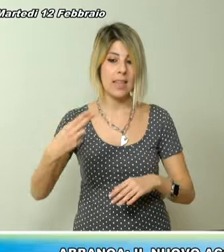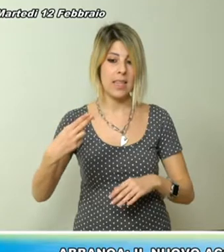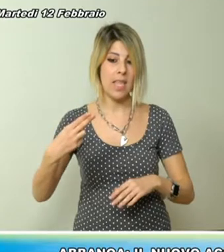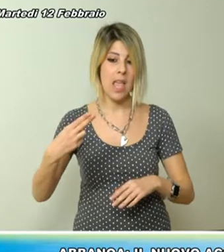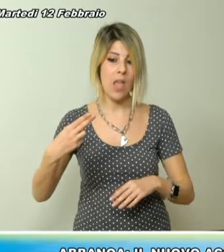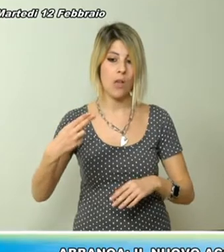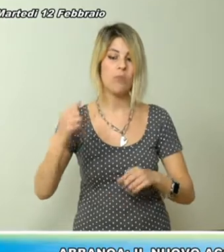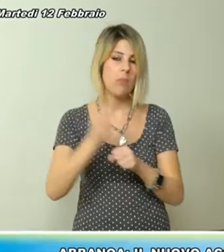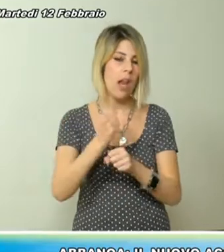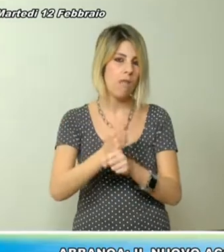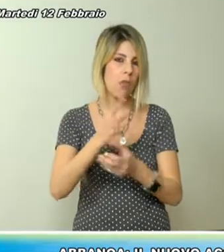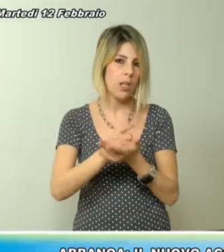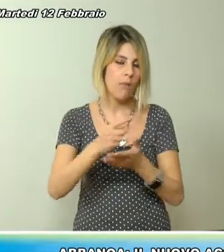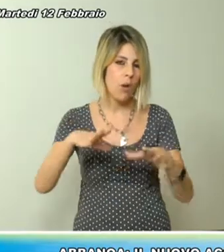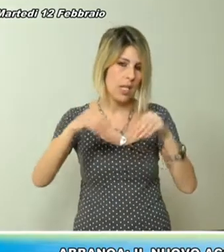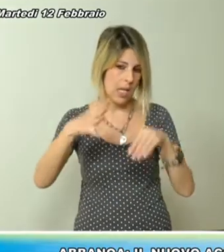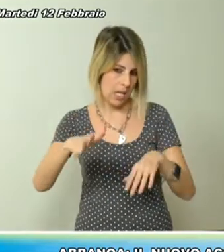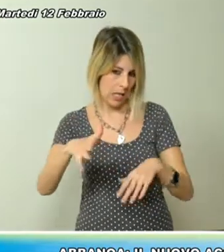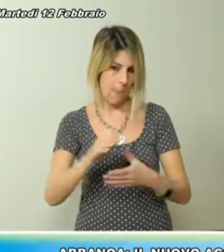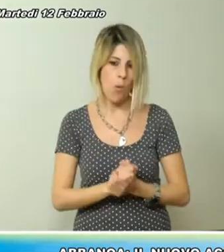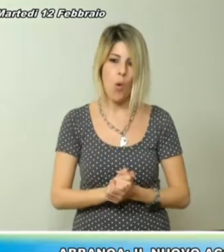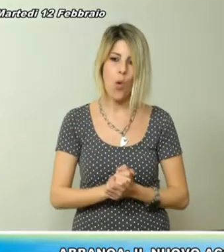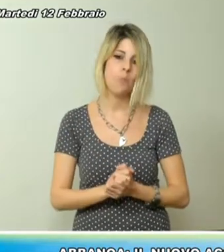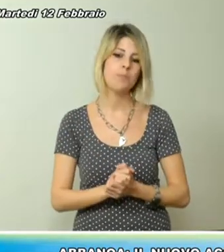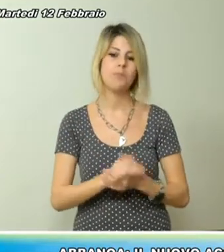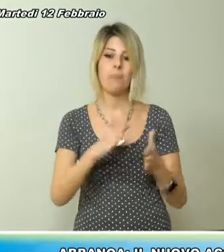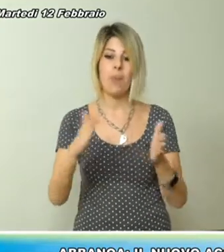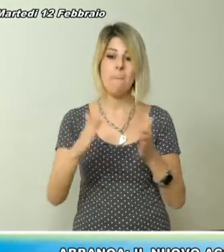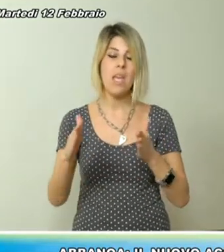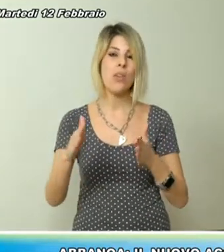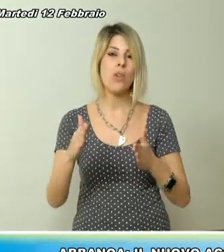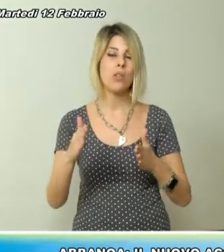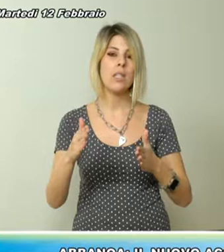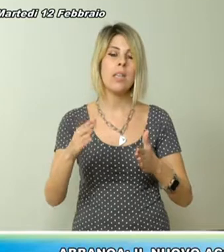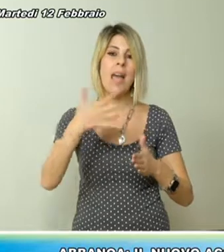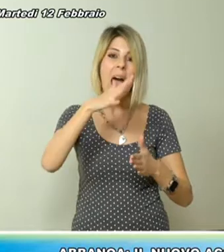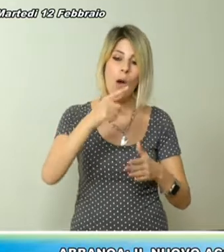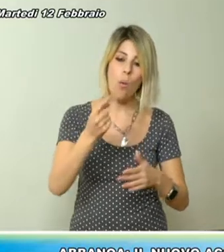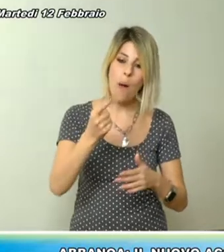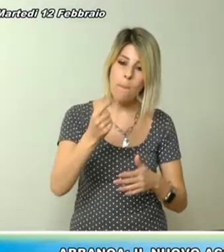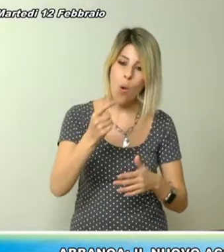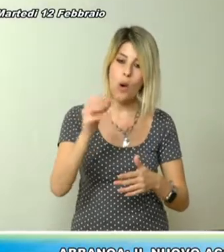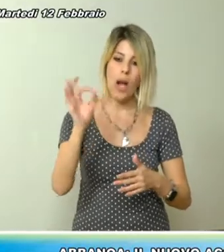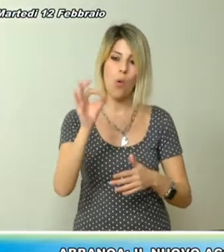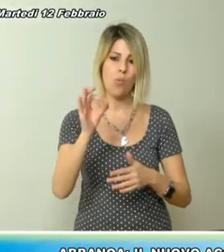Nei periodi di scarsità di risorsa o eccessiva torbidità delle acque provenienti dalle sorgenti,